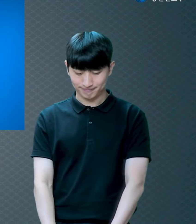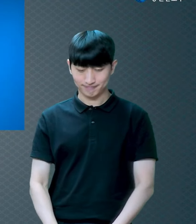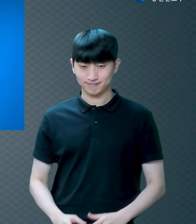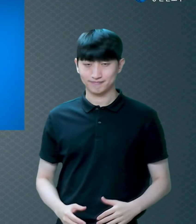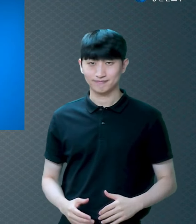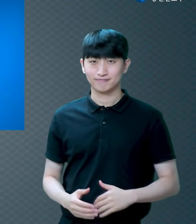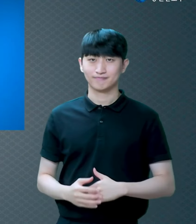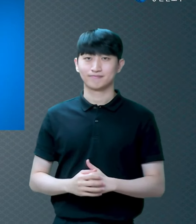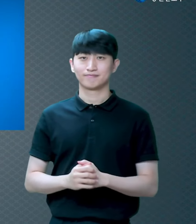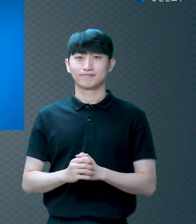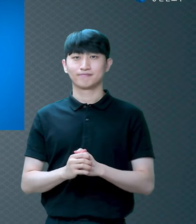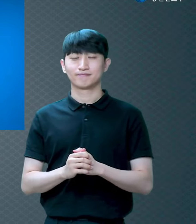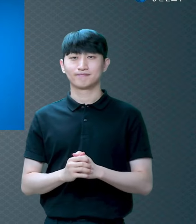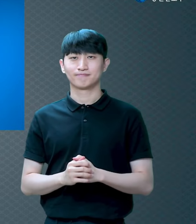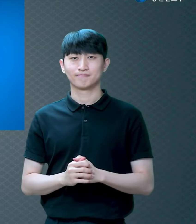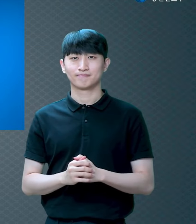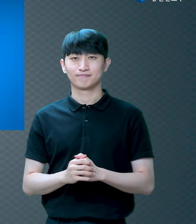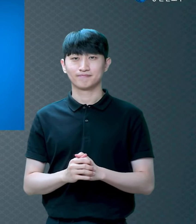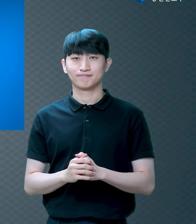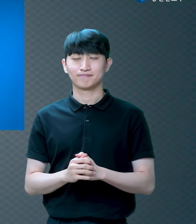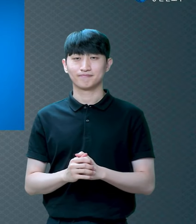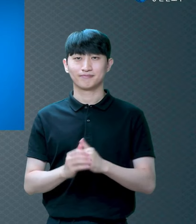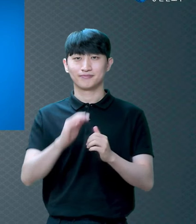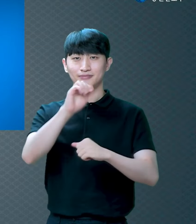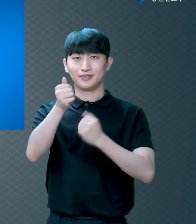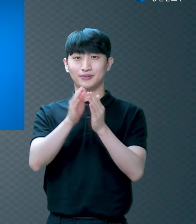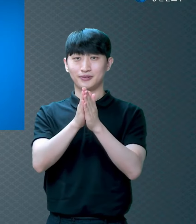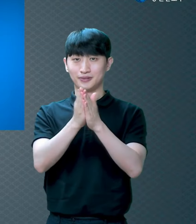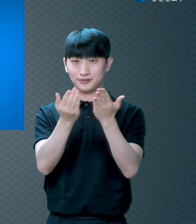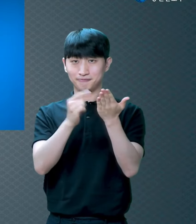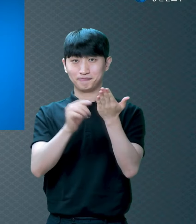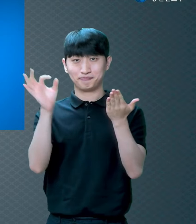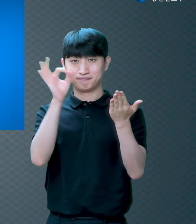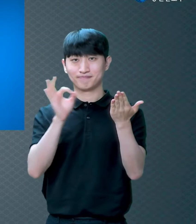성경 먼저 보겠습니다